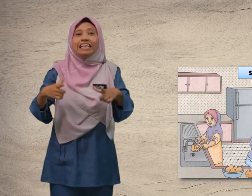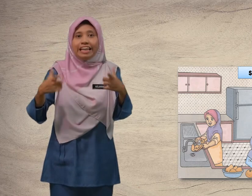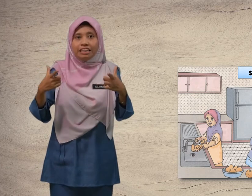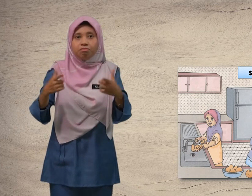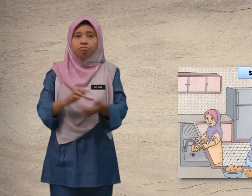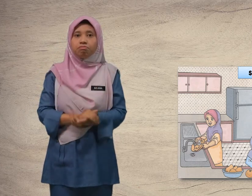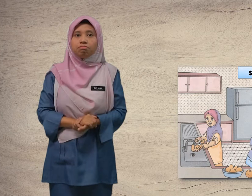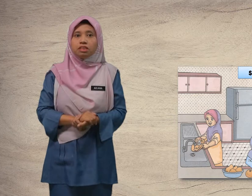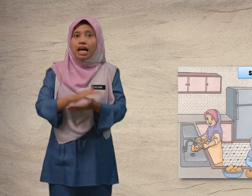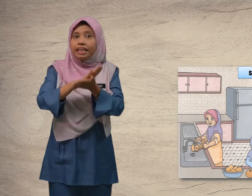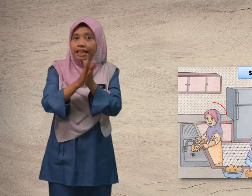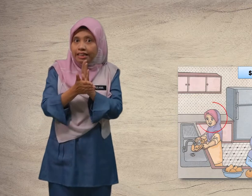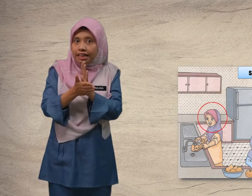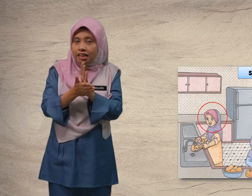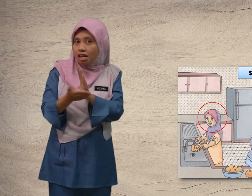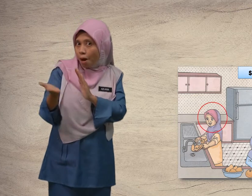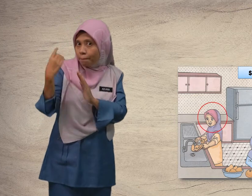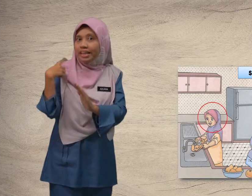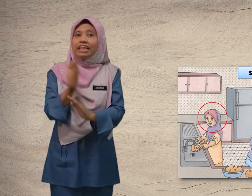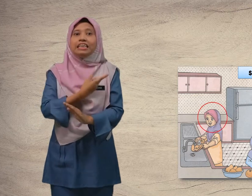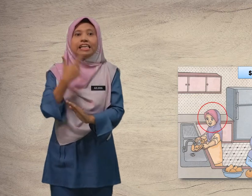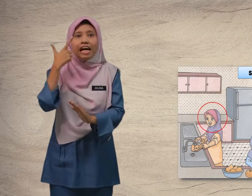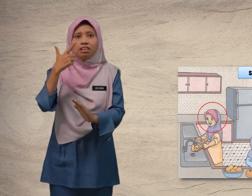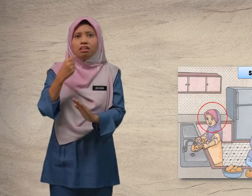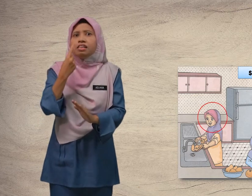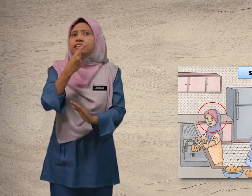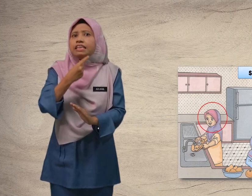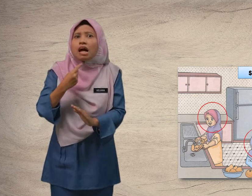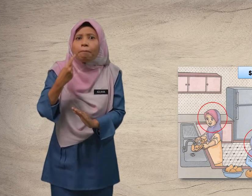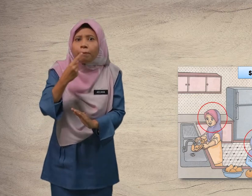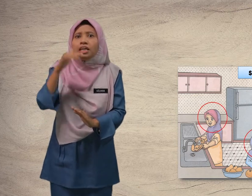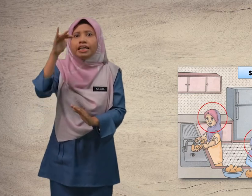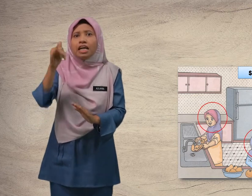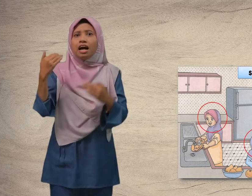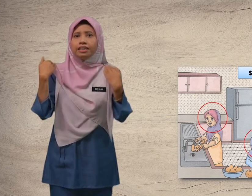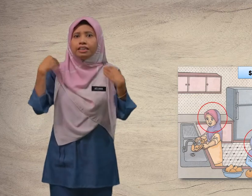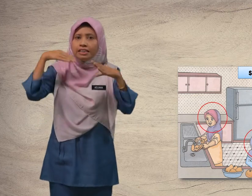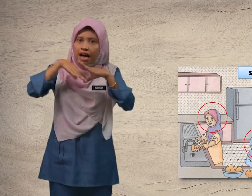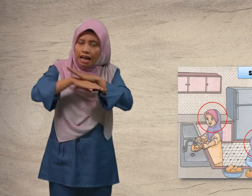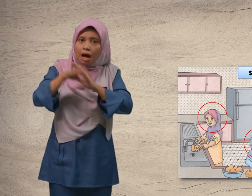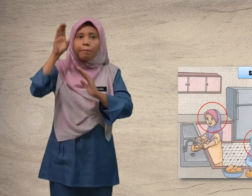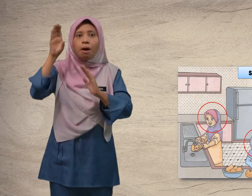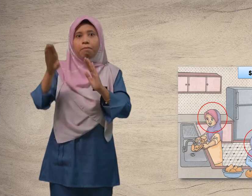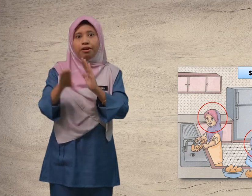-lain. Jadi, mari kita lihat siapa yang ada dalam gambar.